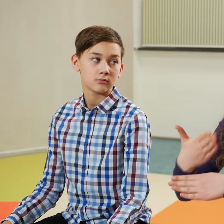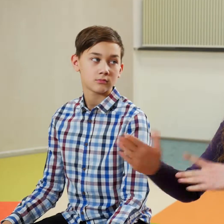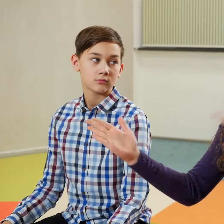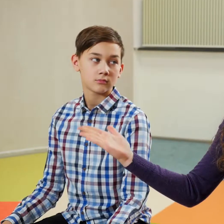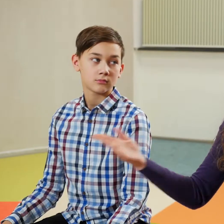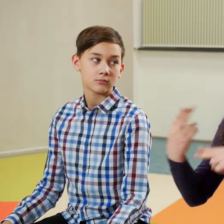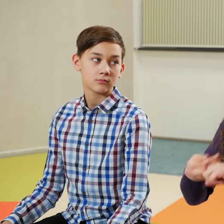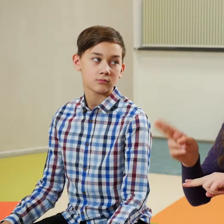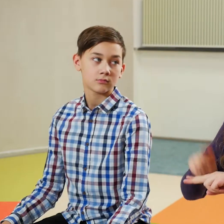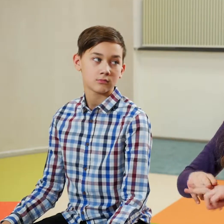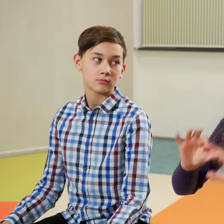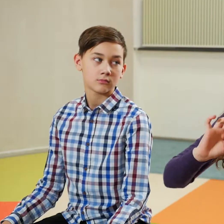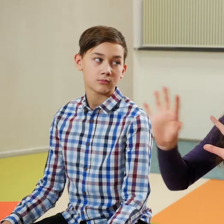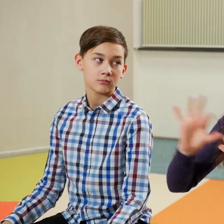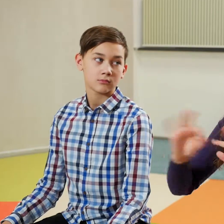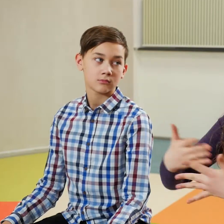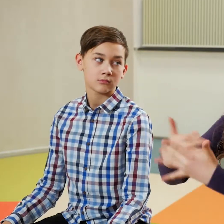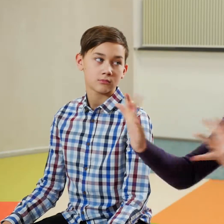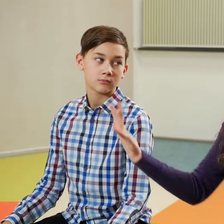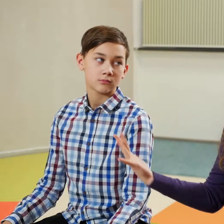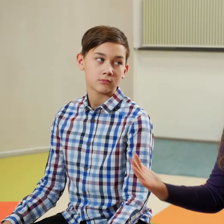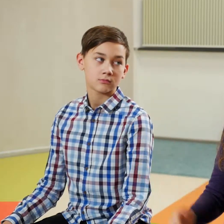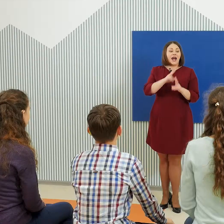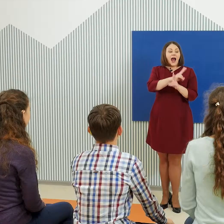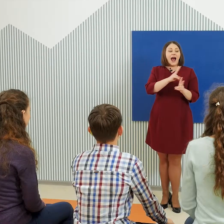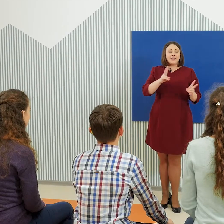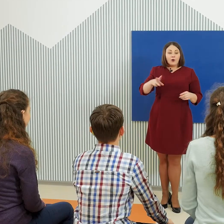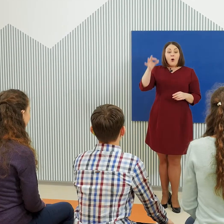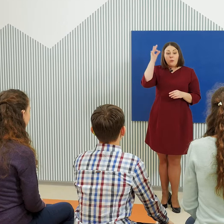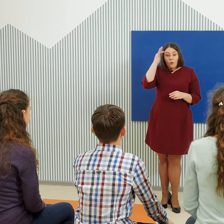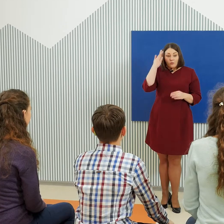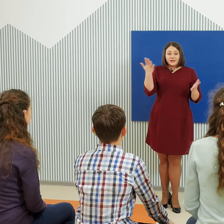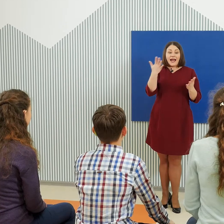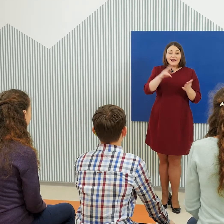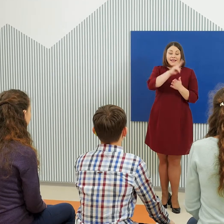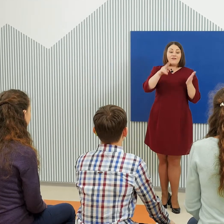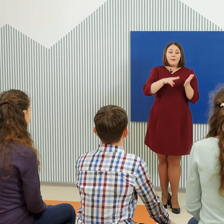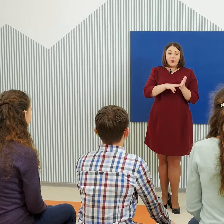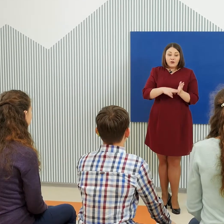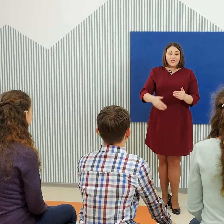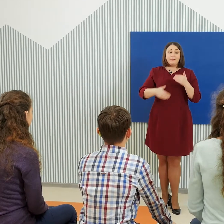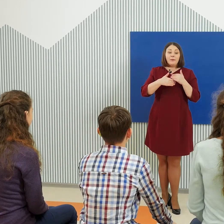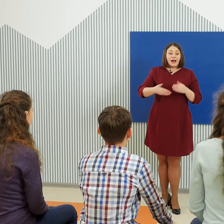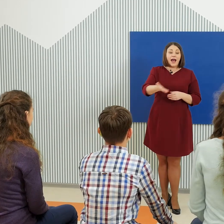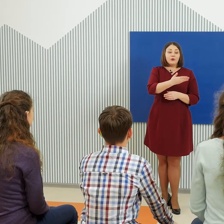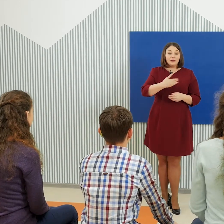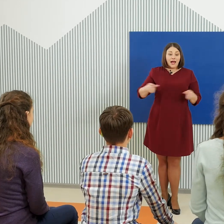речи, которая обозначает предмет. А кто помнит, какие вопросы помогают нам